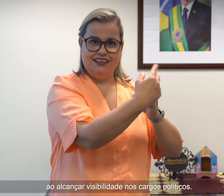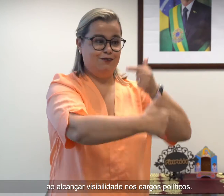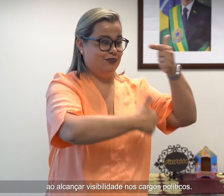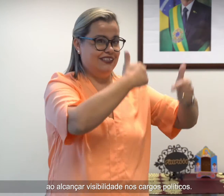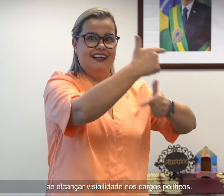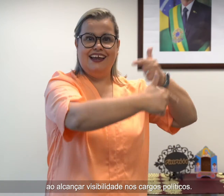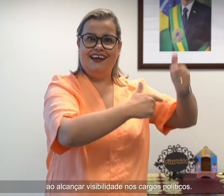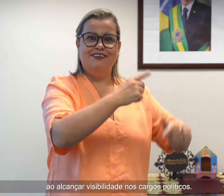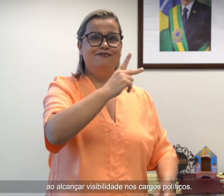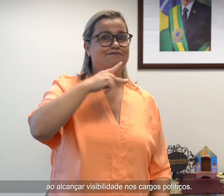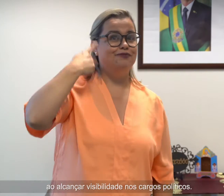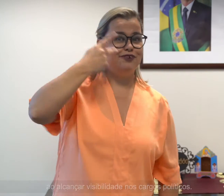cargos políticos.